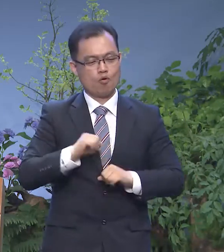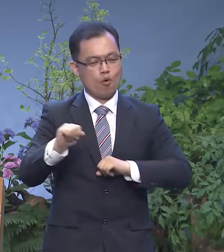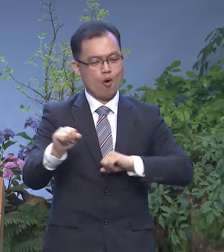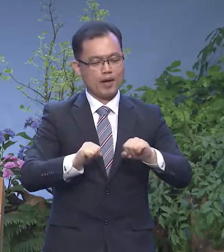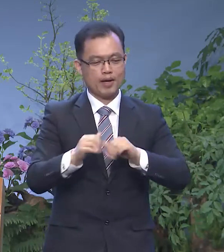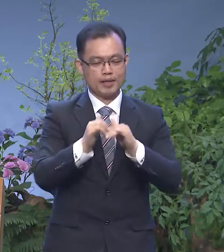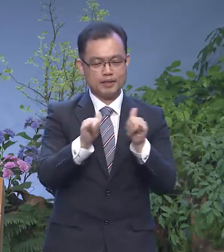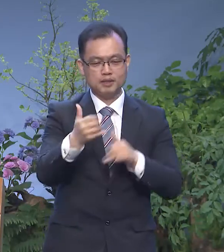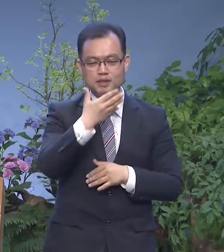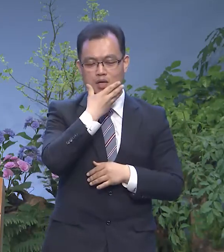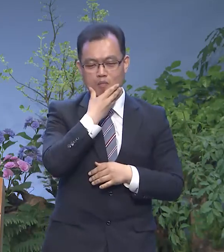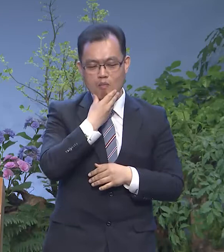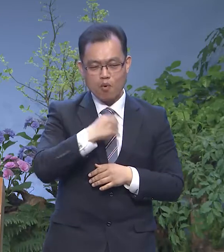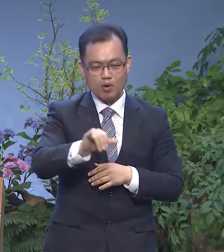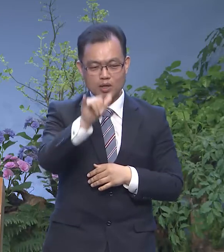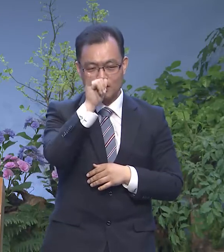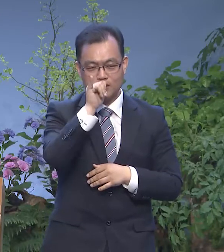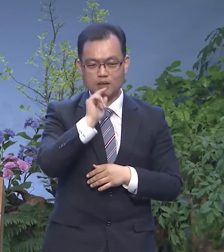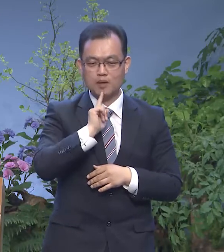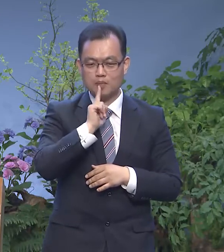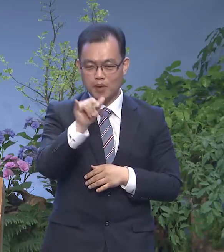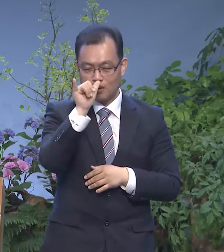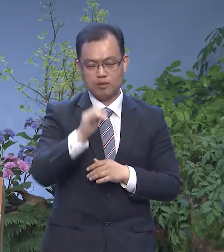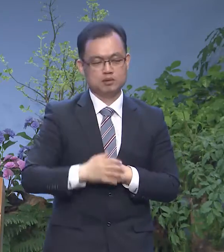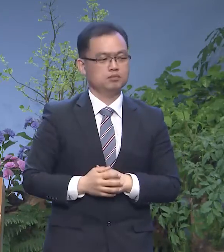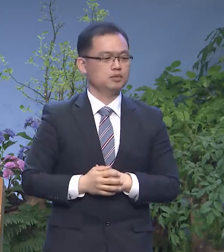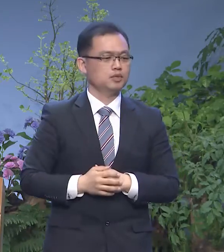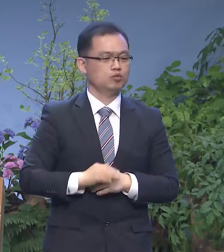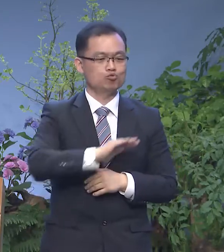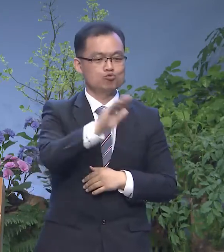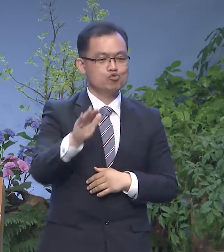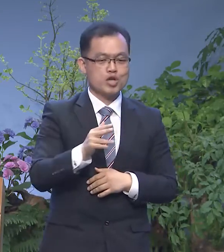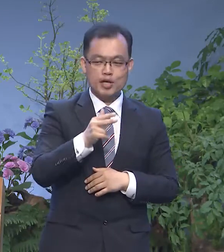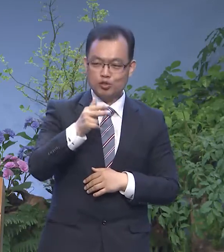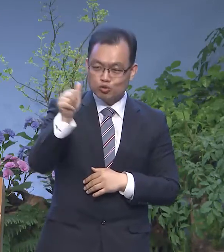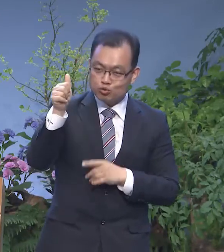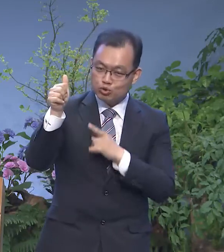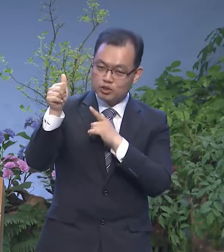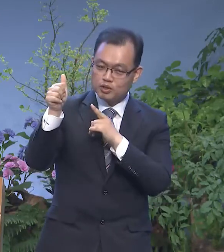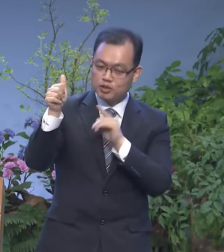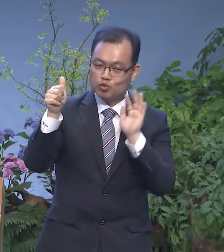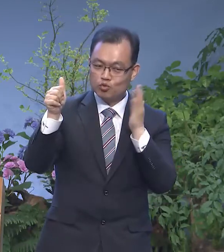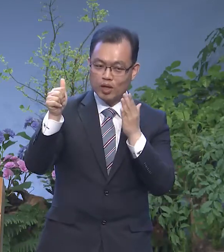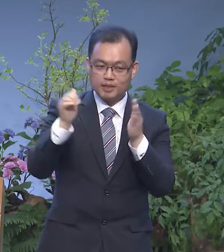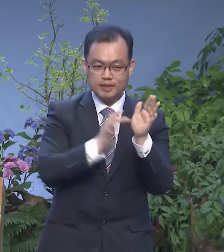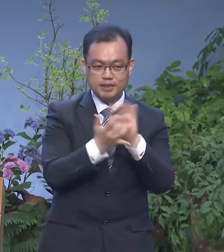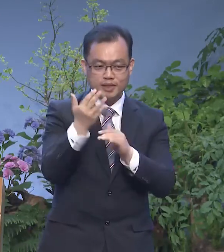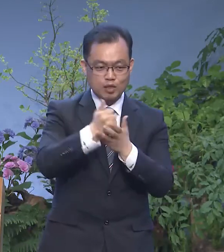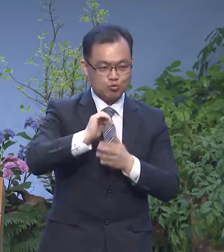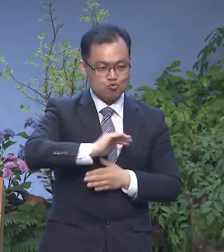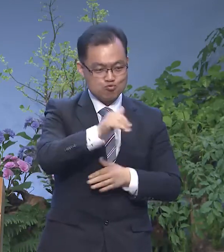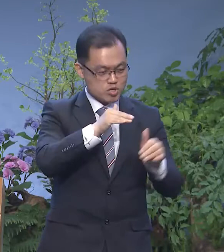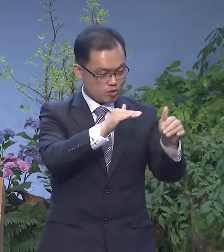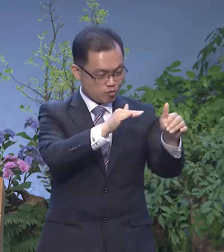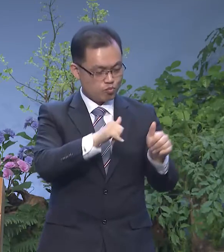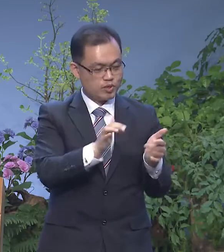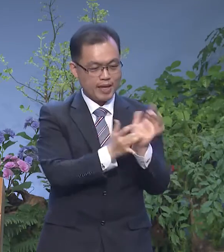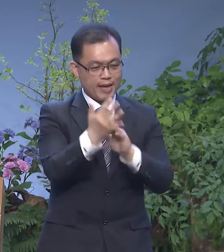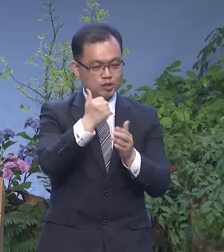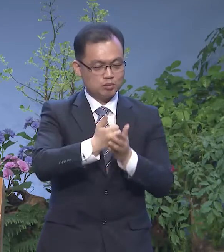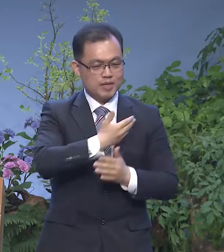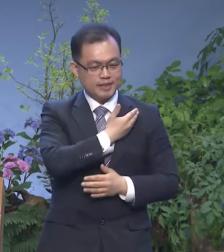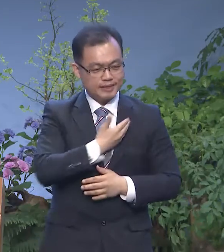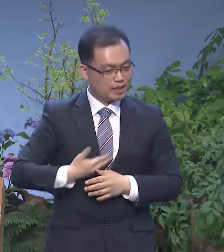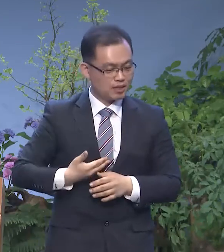복이 있다라고 말씀하고 있는 것입니다 우리의 주인 되신 예수님이 우리를 부르셔서 예수님의 제자로